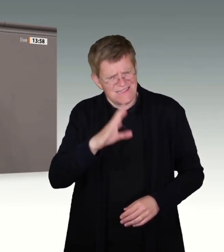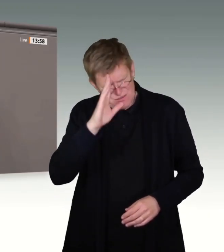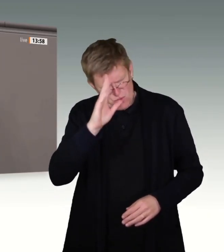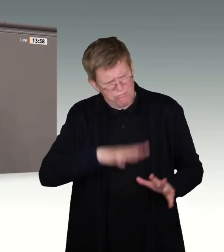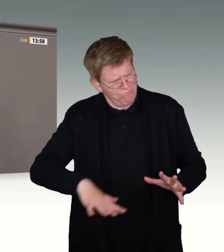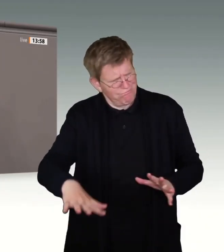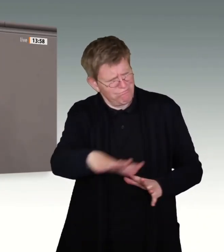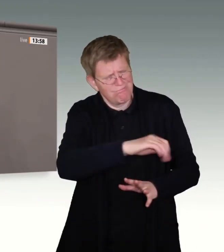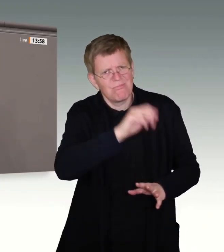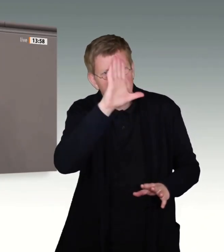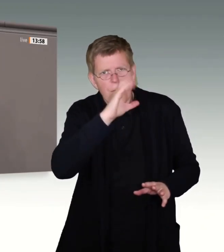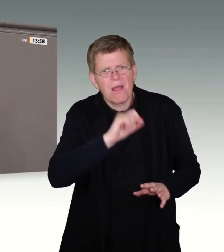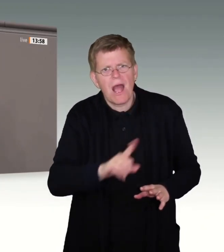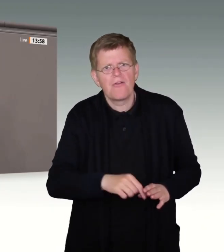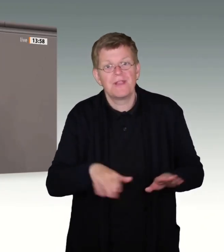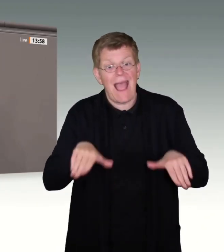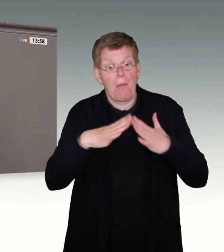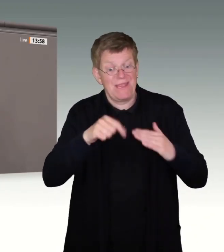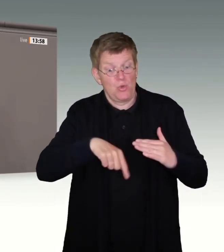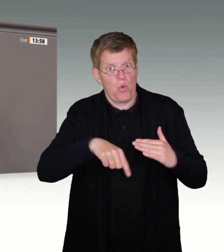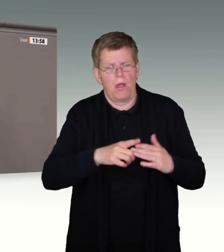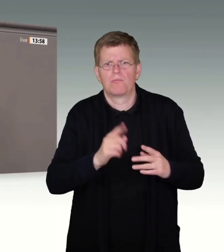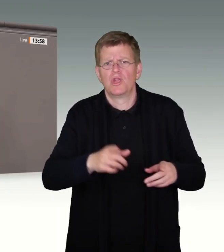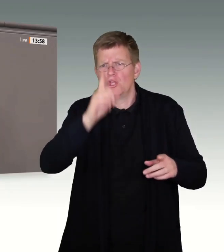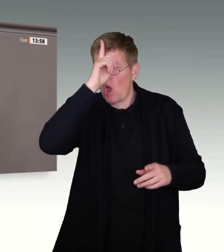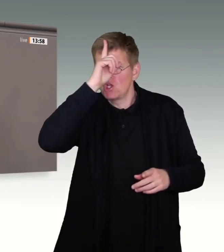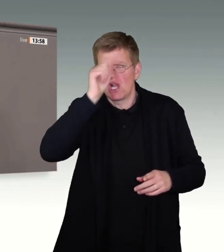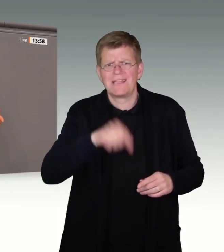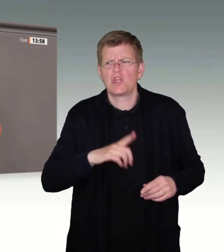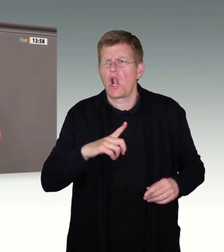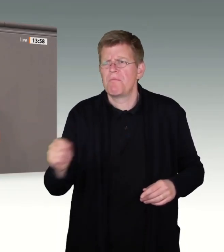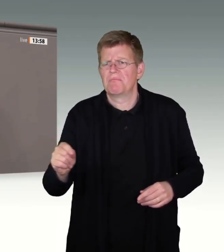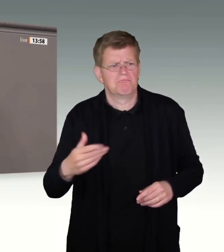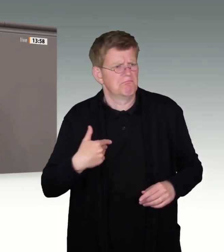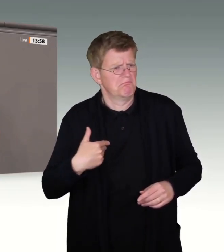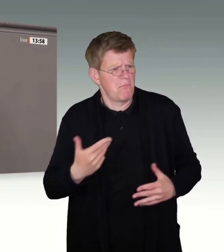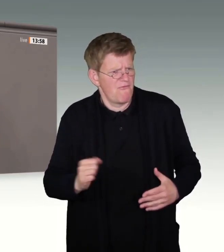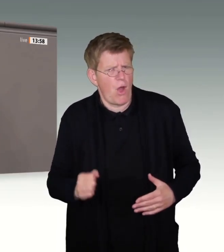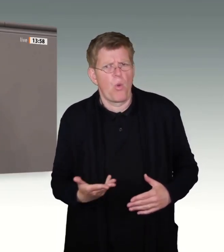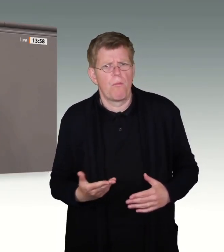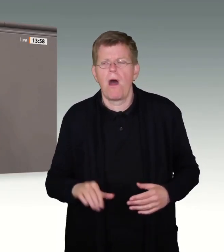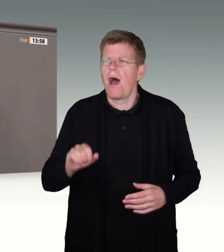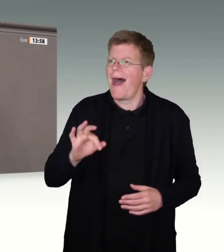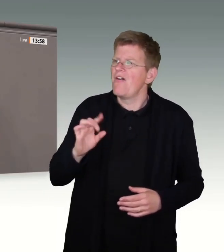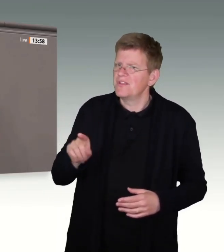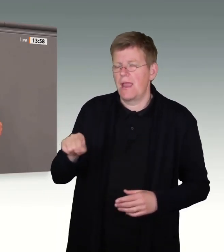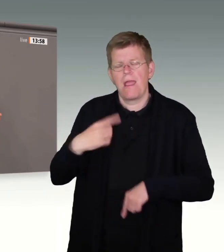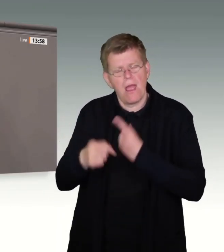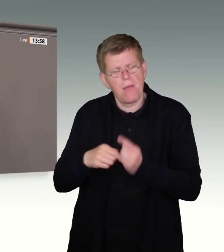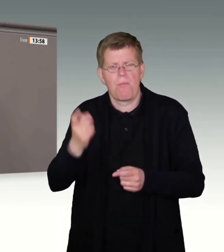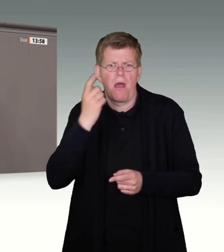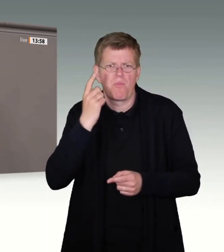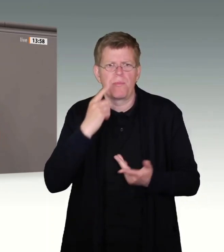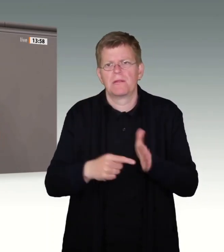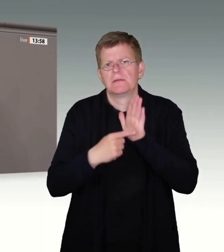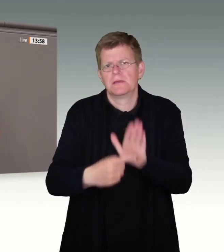groß geworden ist, kurz vor seinem Abitur Deutschland verlassen sollte. Die AfD versucht immer wieder, den Eindruck zu erwecken, als